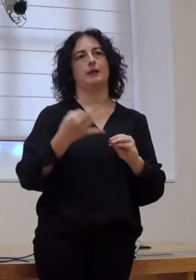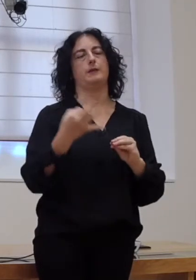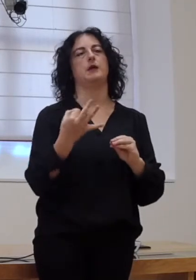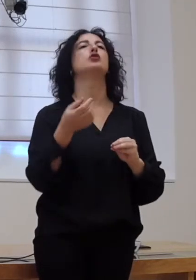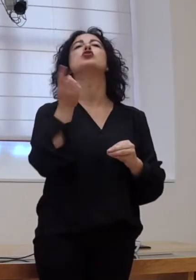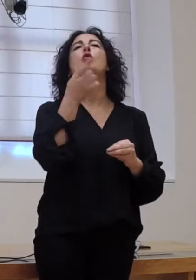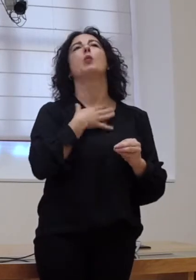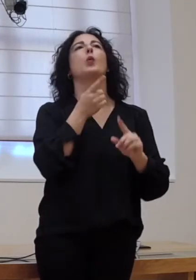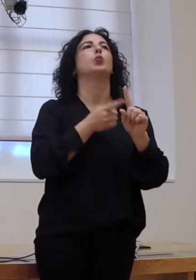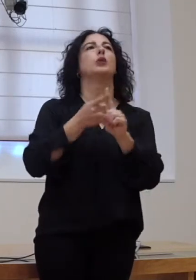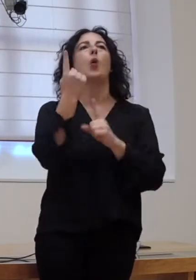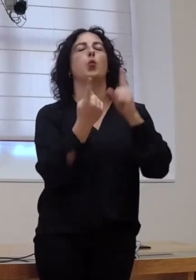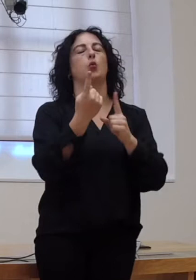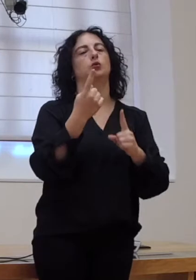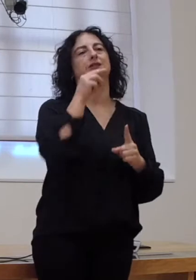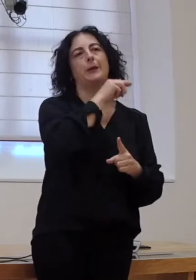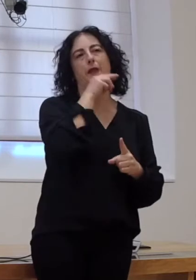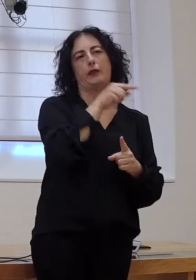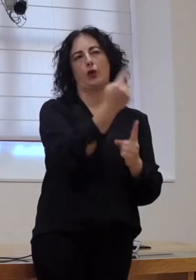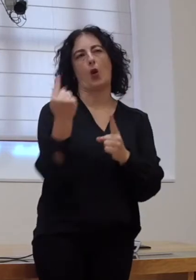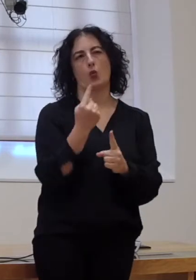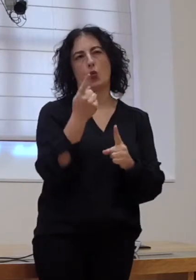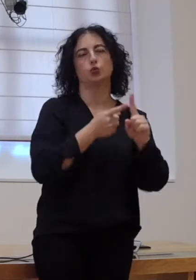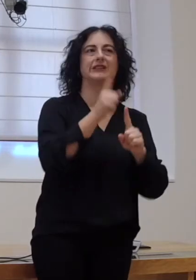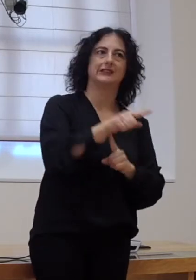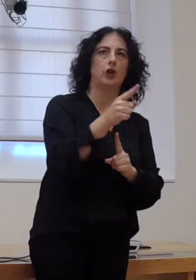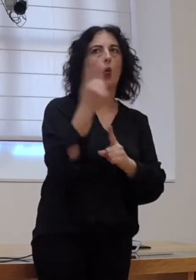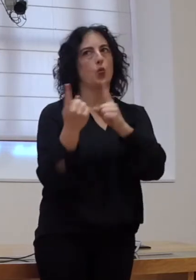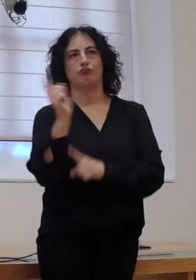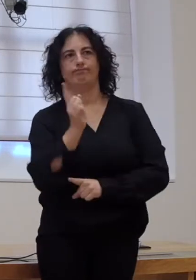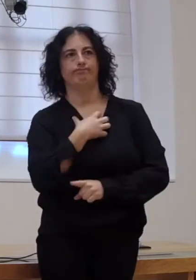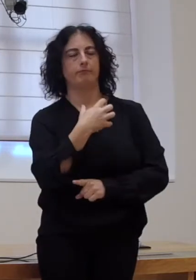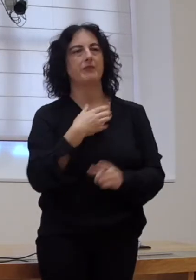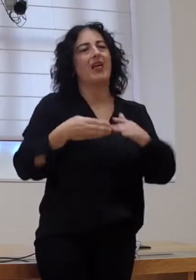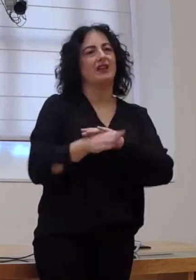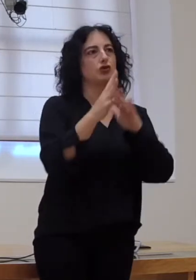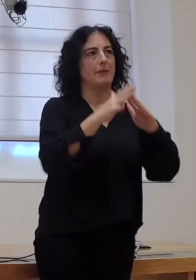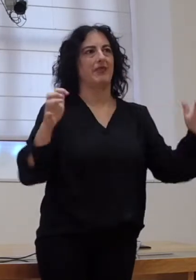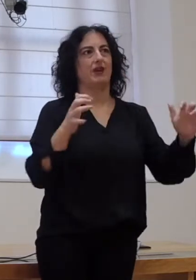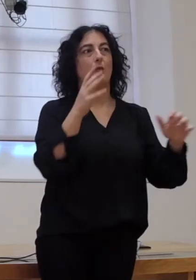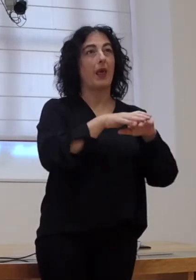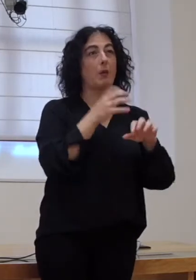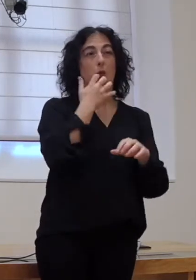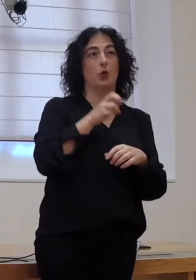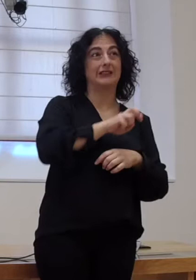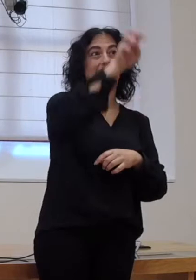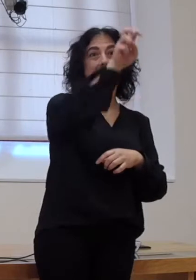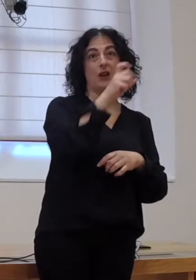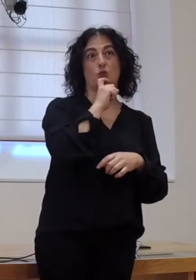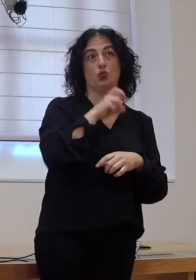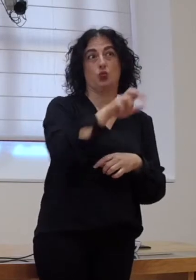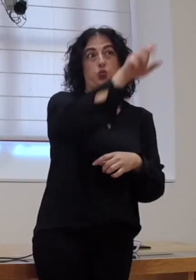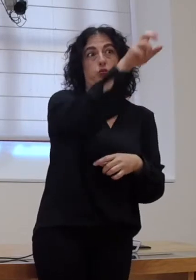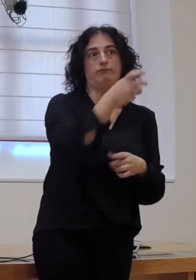utilizar determinados aseos. Acceder ao hemiciclo sería ben difícil, mesmo pois, para subir as escaleiras,